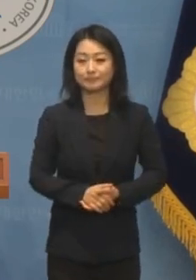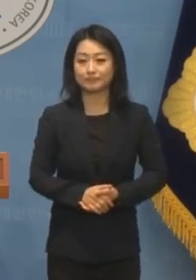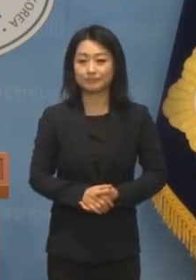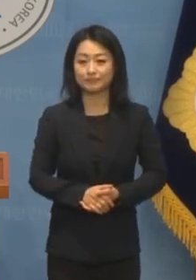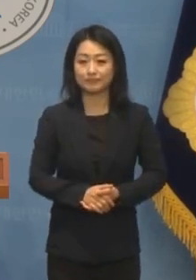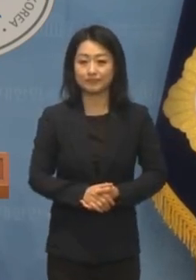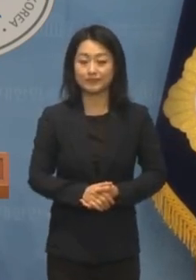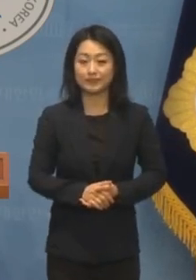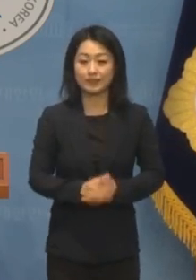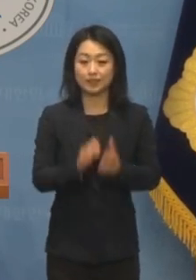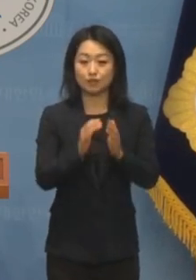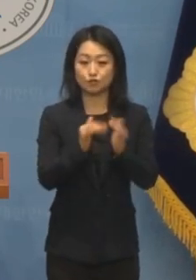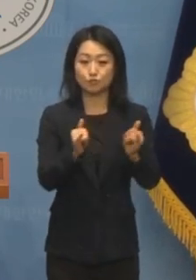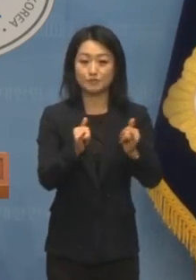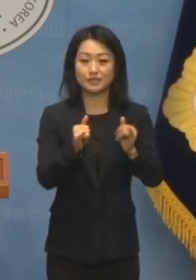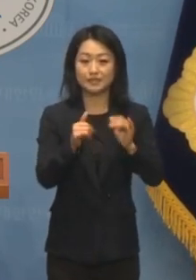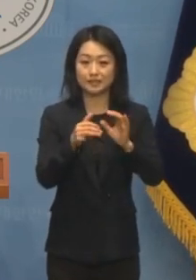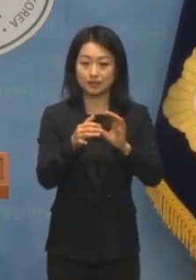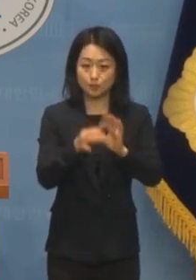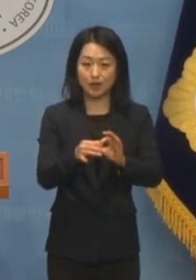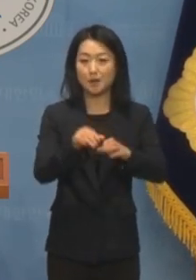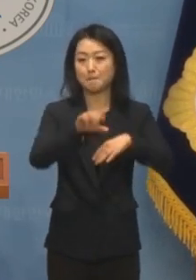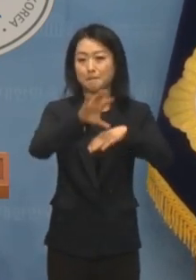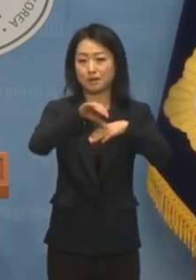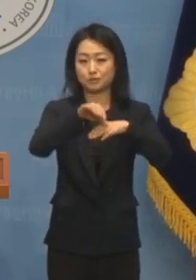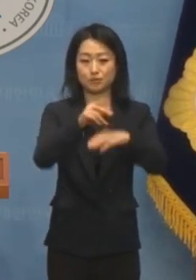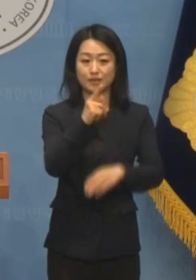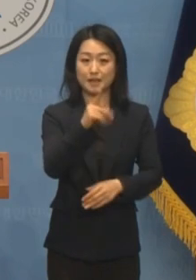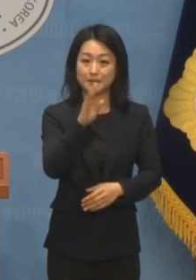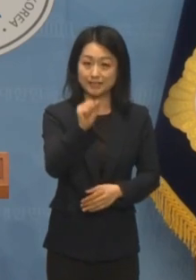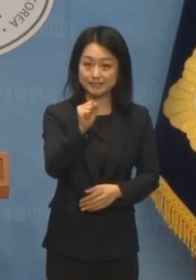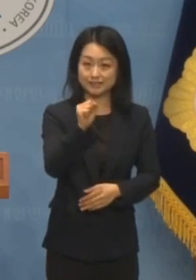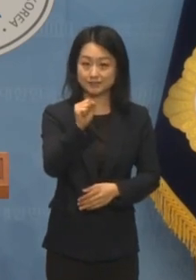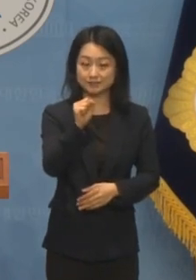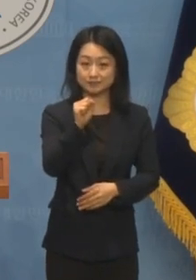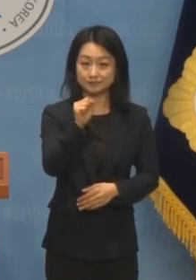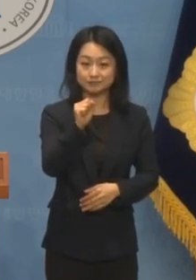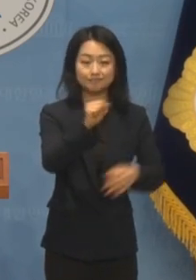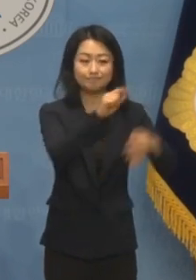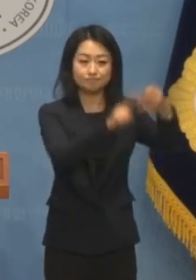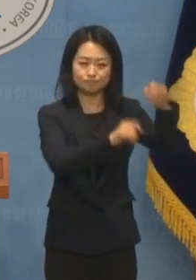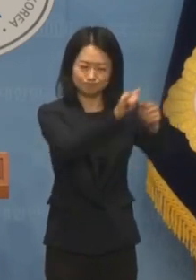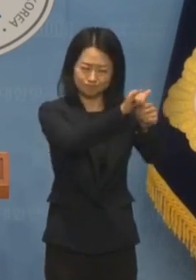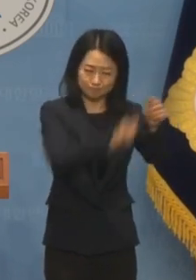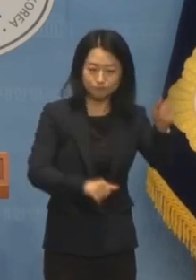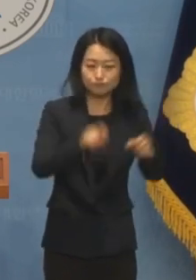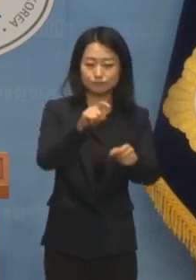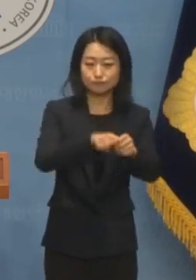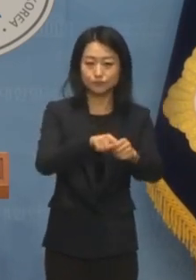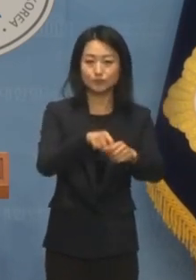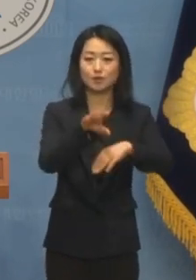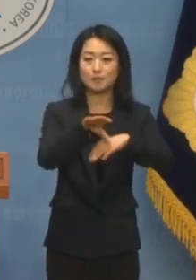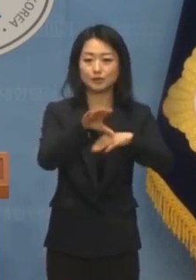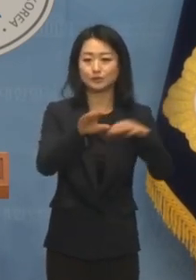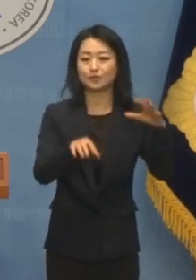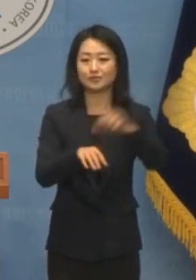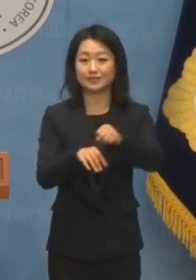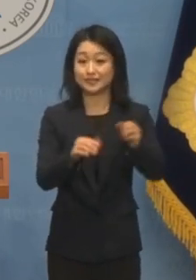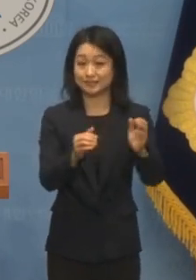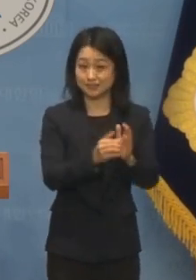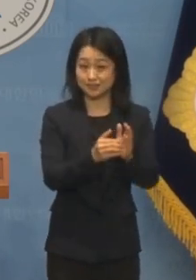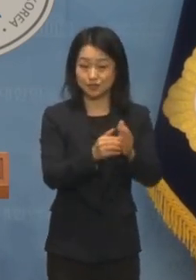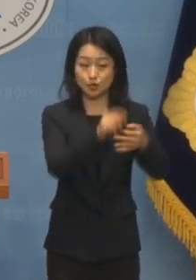정성을 다하는 국민의 방송 KBS를 충성을 다하는 박민의 방송으로 만든 것처럼 MBC마저